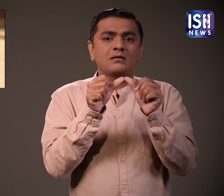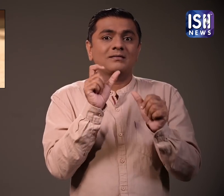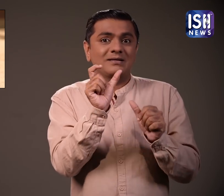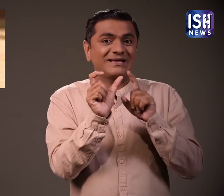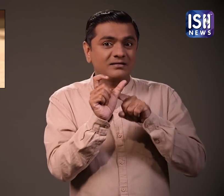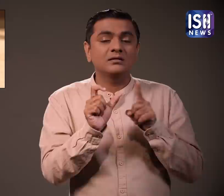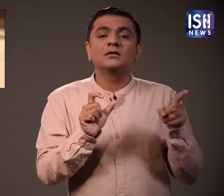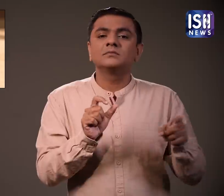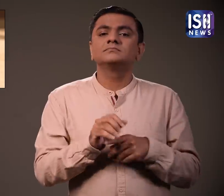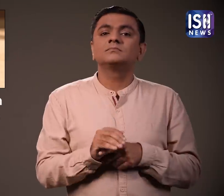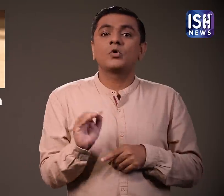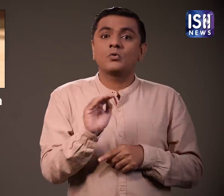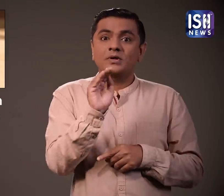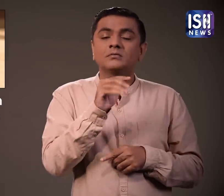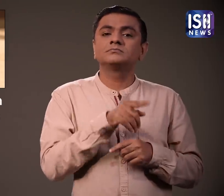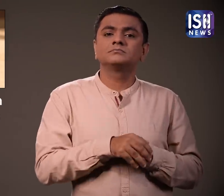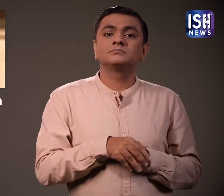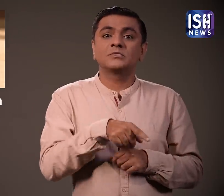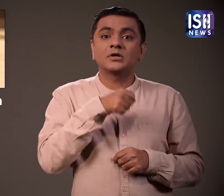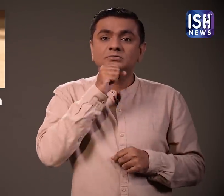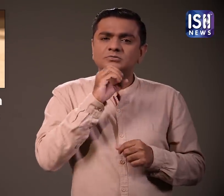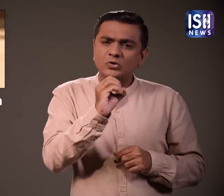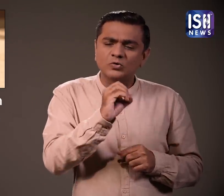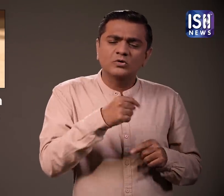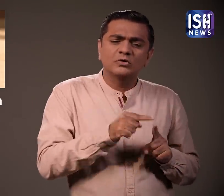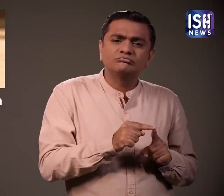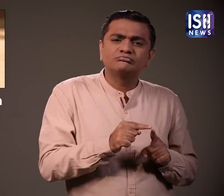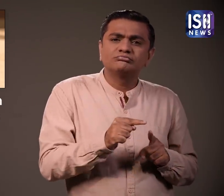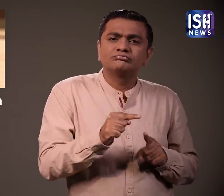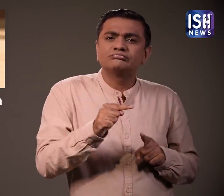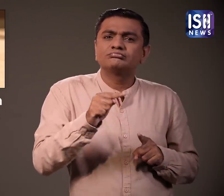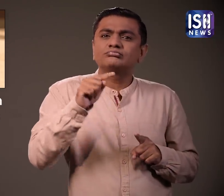भारत्य कोब्रा का औसतन जीवनकाल बीस वर्ष है